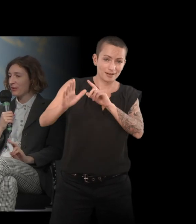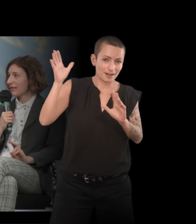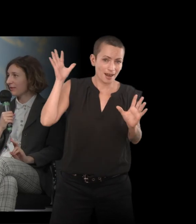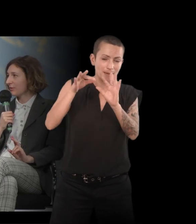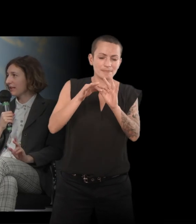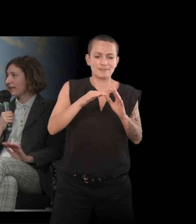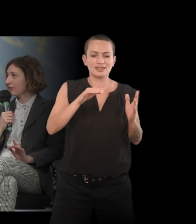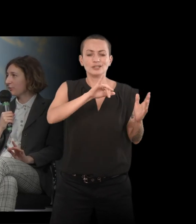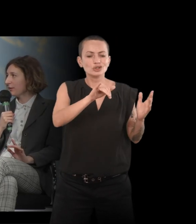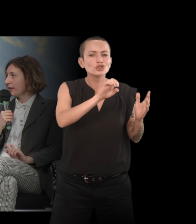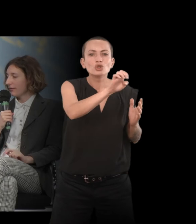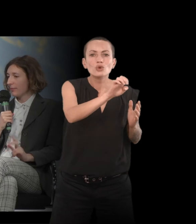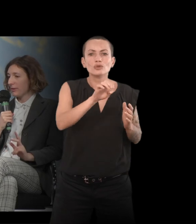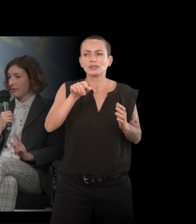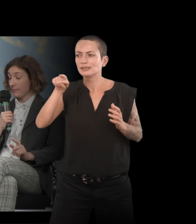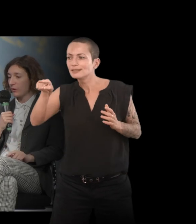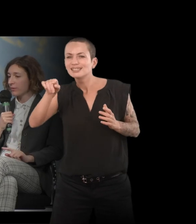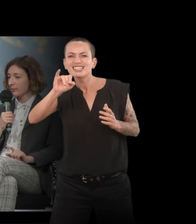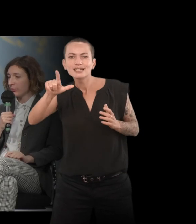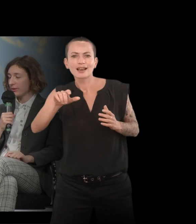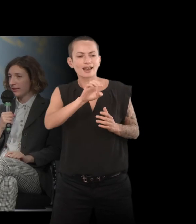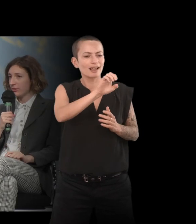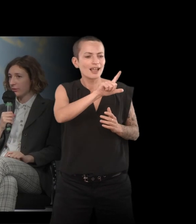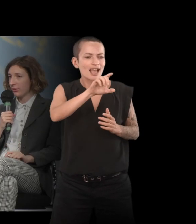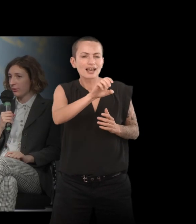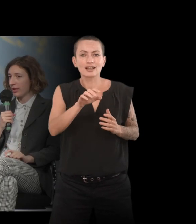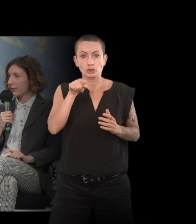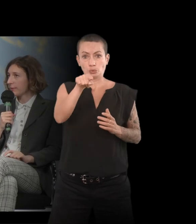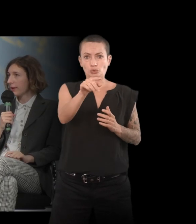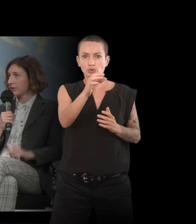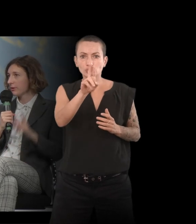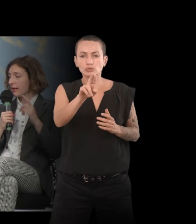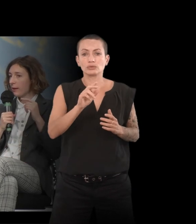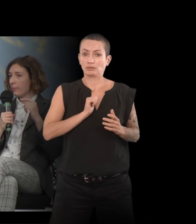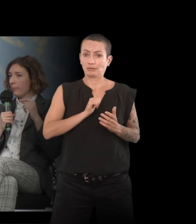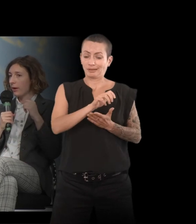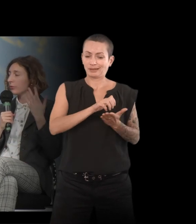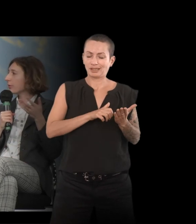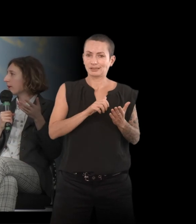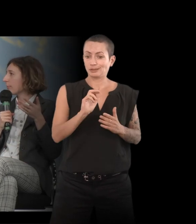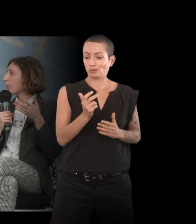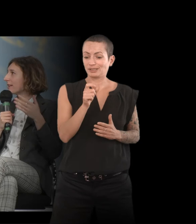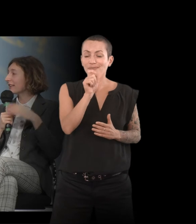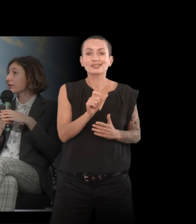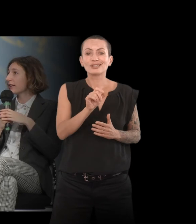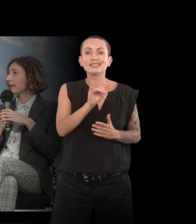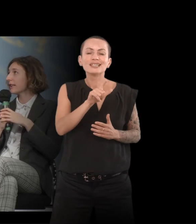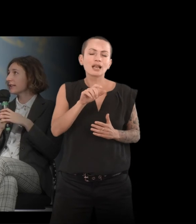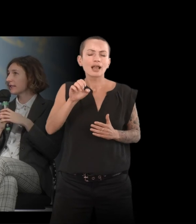Il, Elle, Tu, je n pas commencé mon texte sur la troisième personne. Par contre, oui, les premiers textes que j'avais écrits,'était